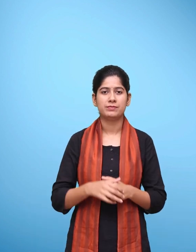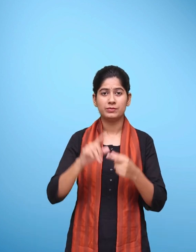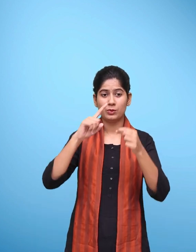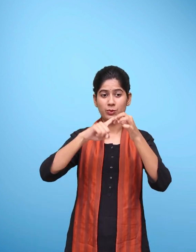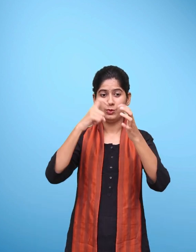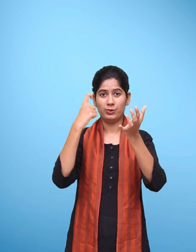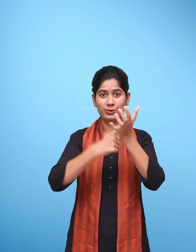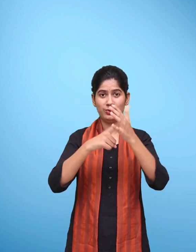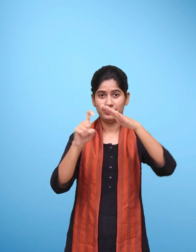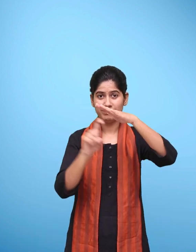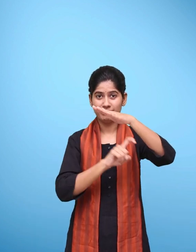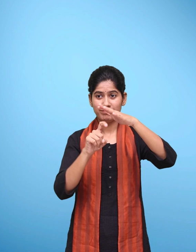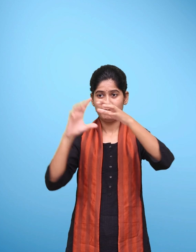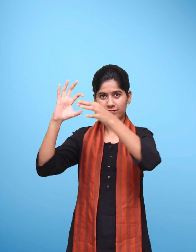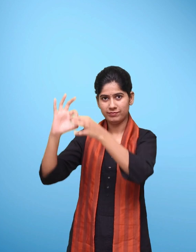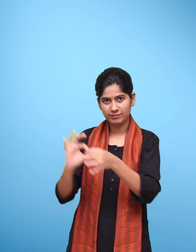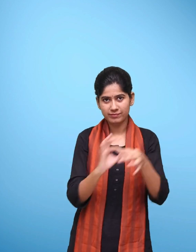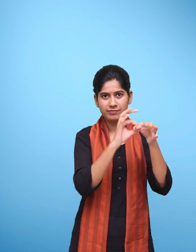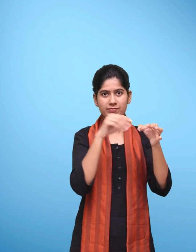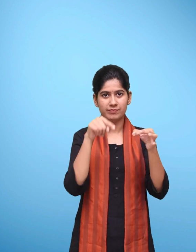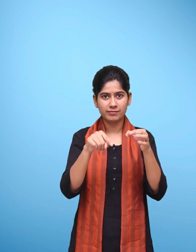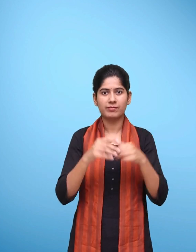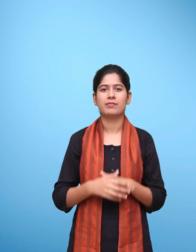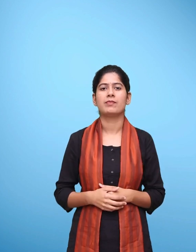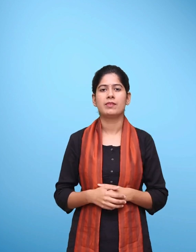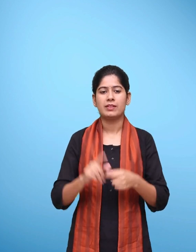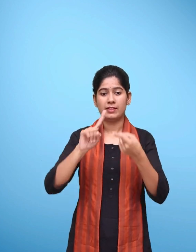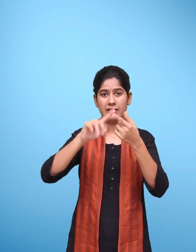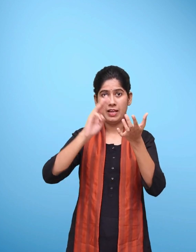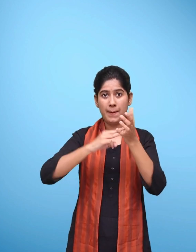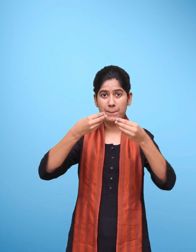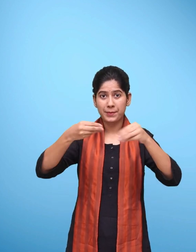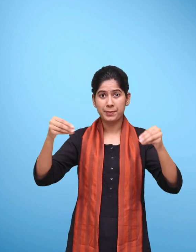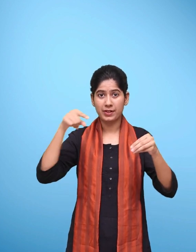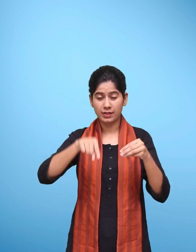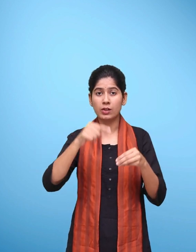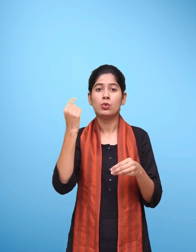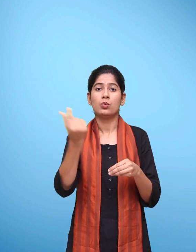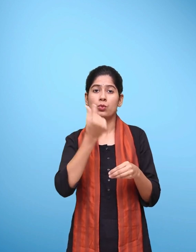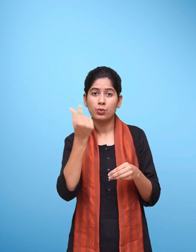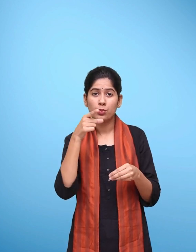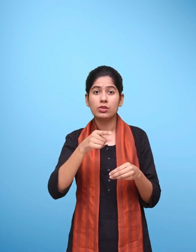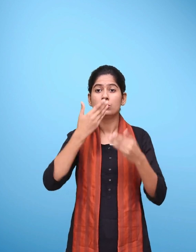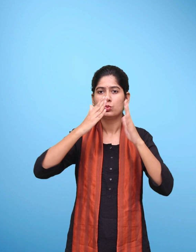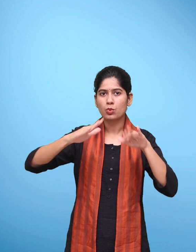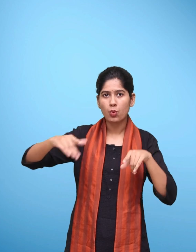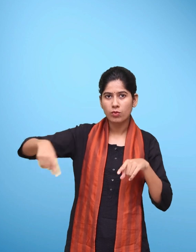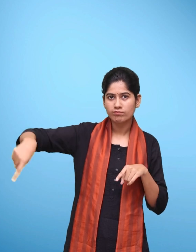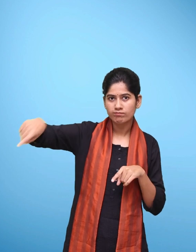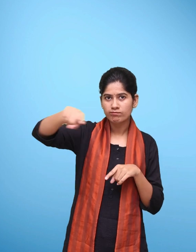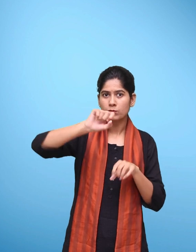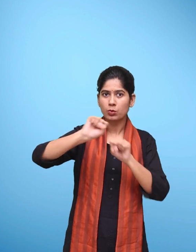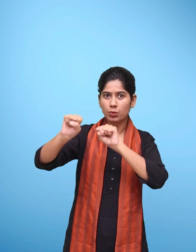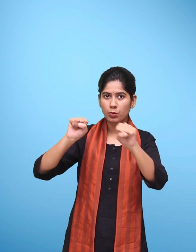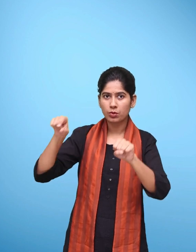QR कोड से संबध ई सामगरी प्राप्त करने के लिए उप्योग करताओं के लिए चरण वद्ध मार्ग